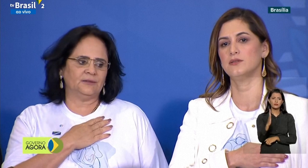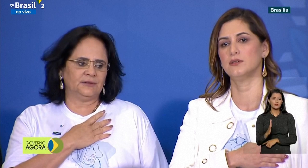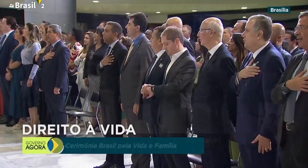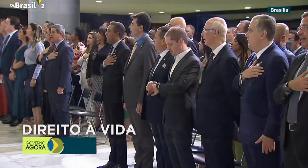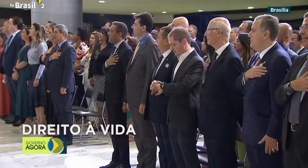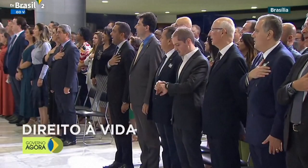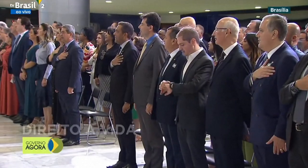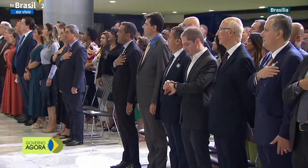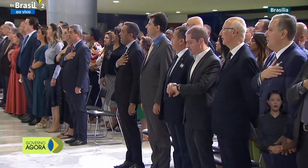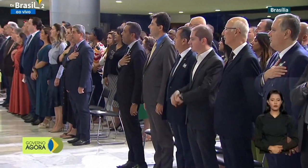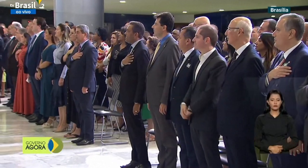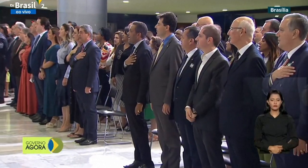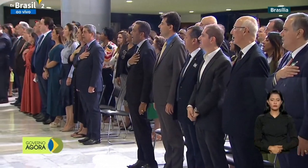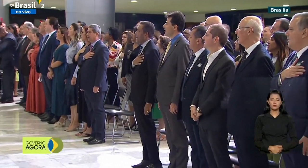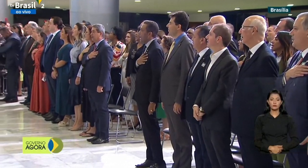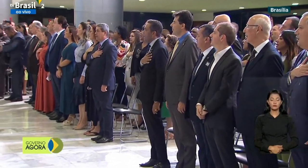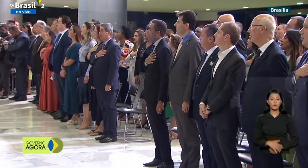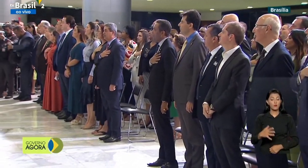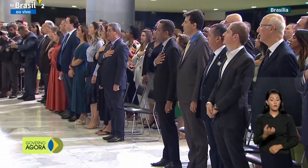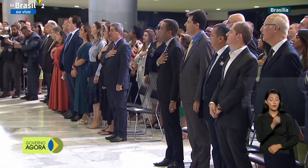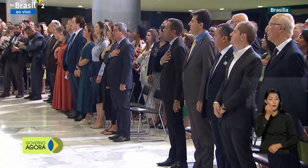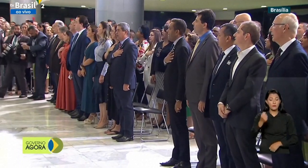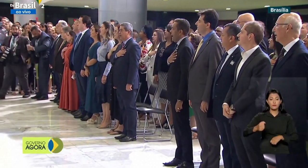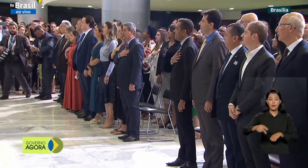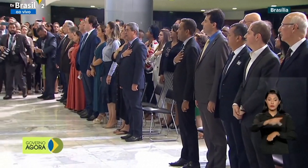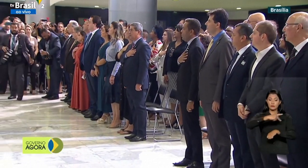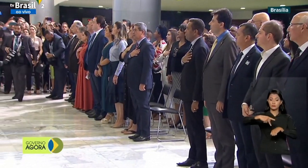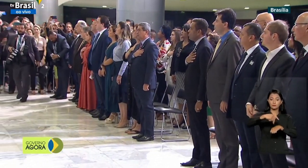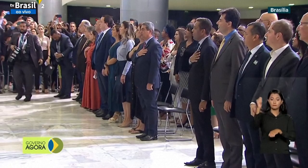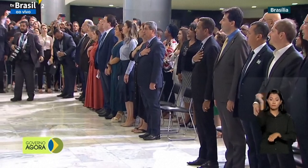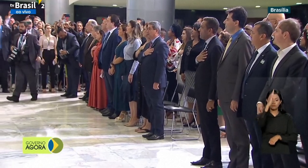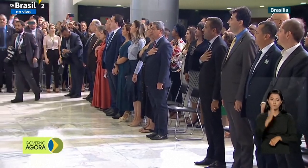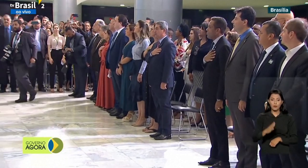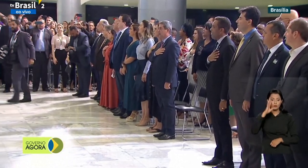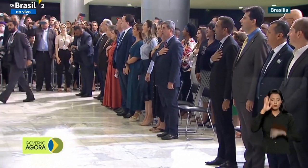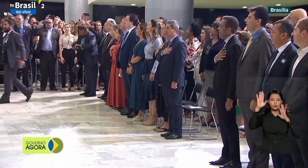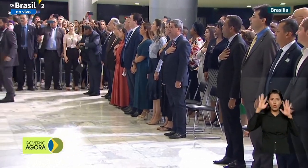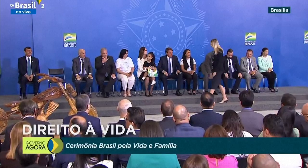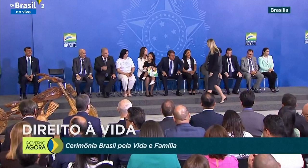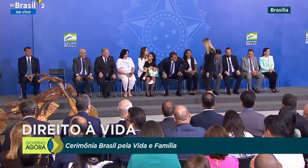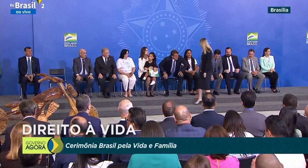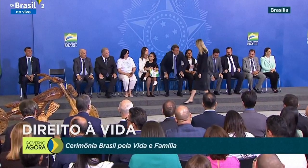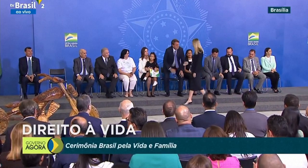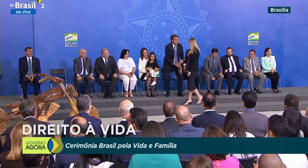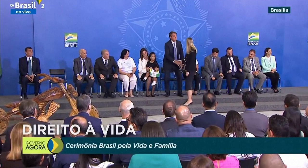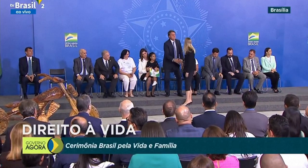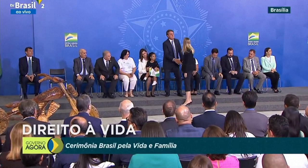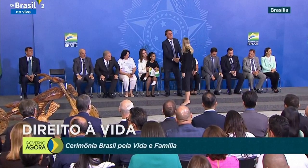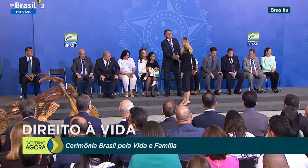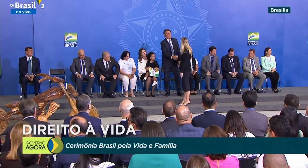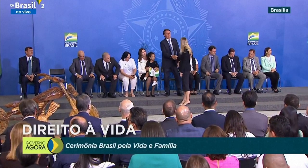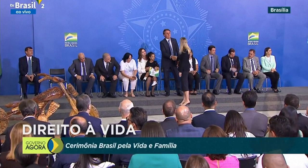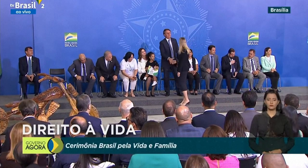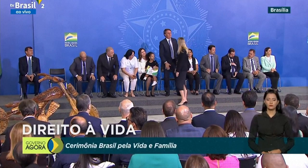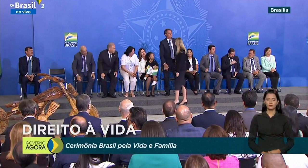impedir a vitória de Bolsonaro no primeiro turno. Na última semana, o ministro do STF, Nunes Marques, determinou o retorno do mandato do